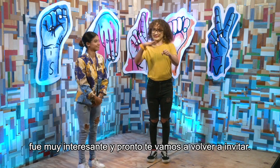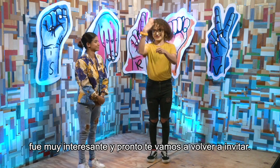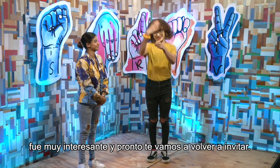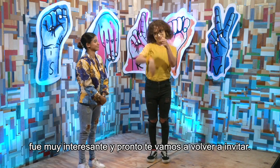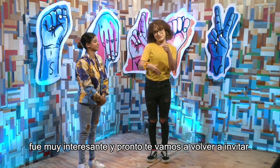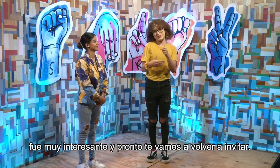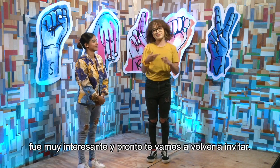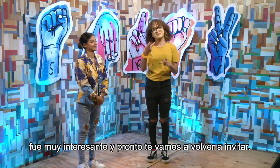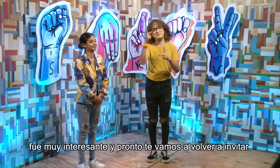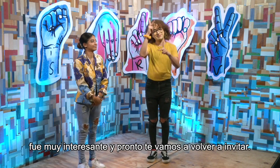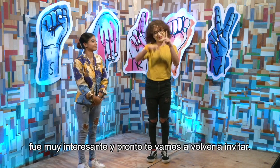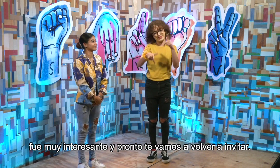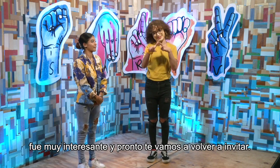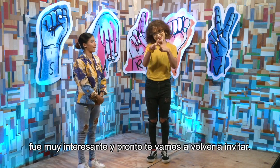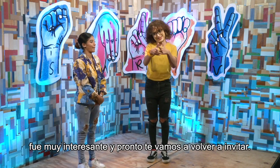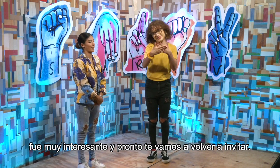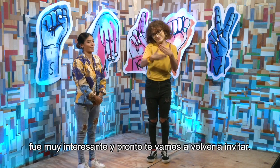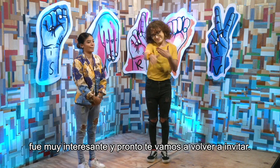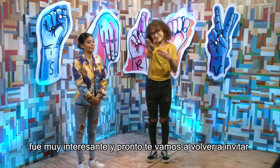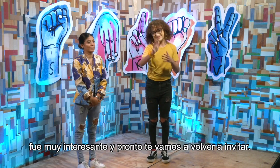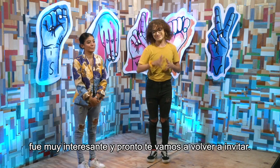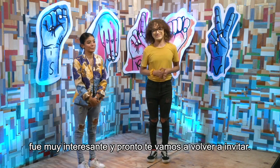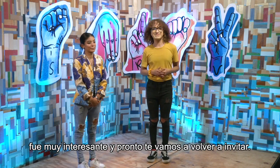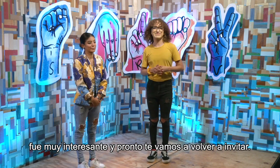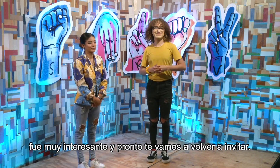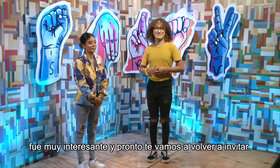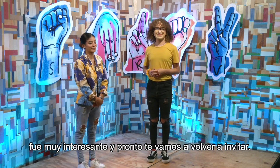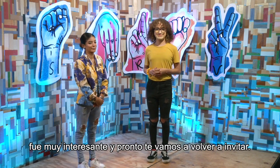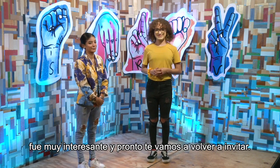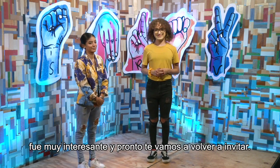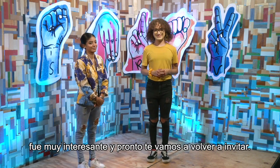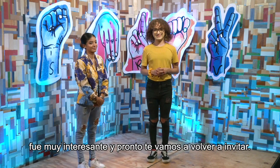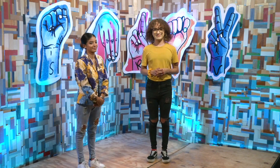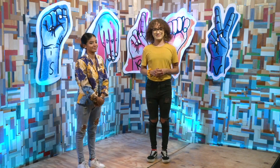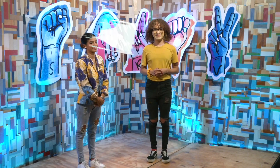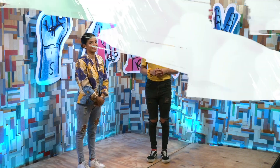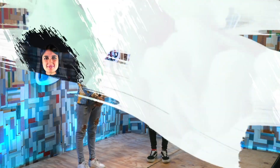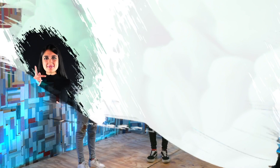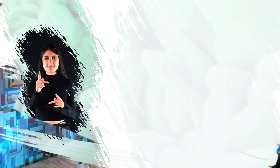nosotros. Fue muy interesante y pronto te vamos a volver a invitar.